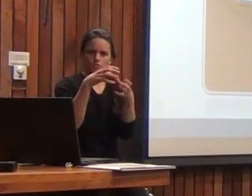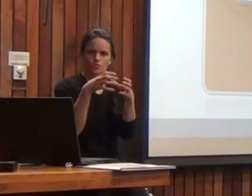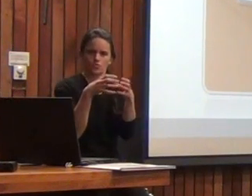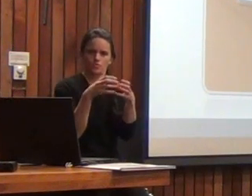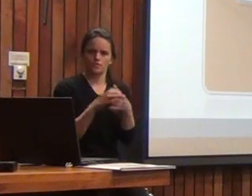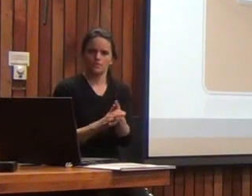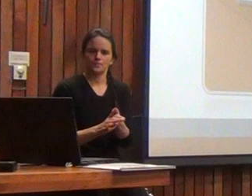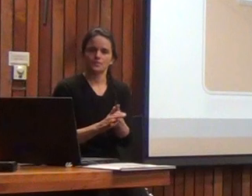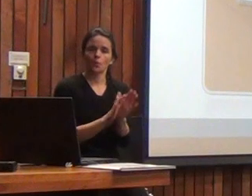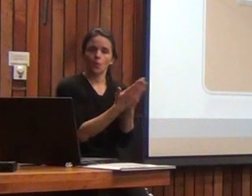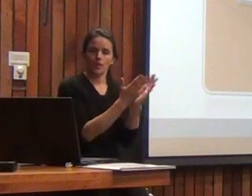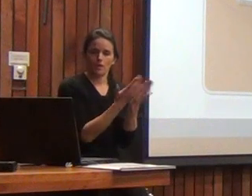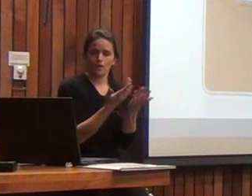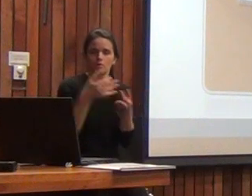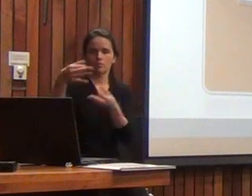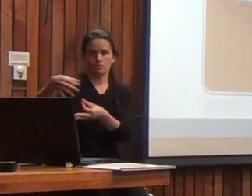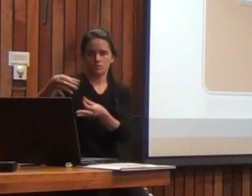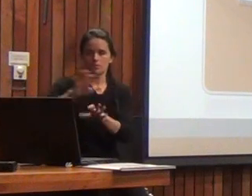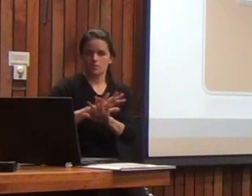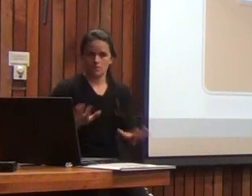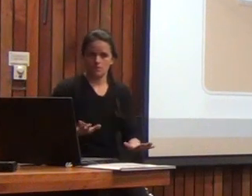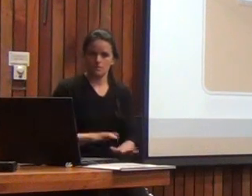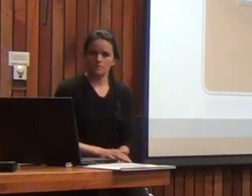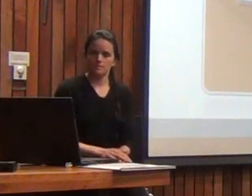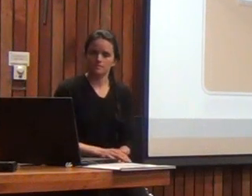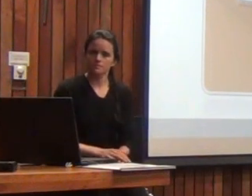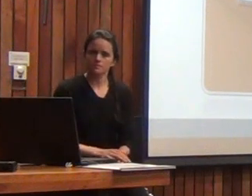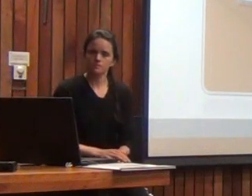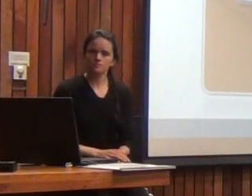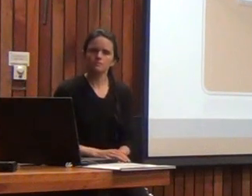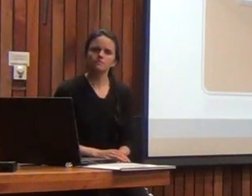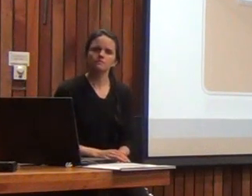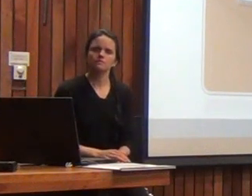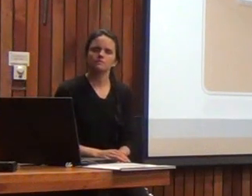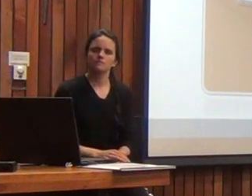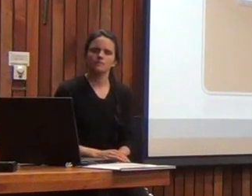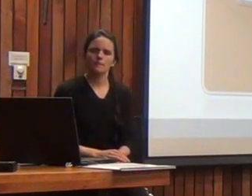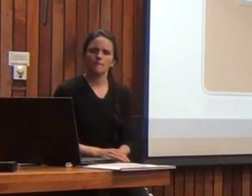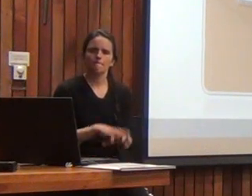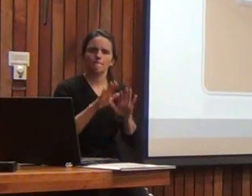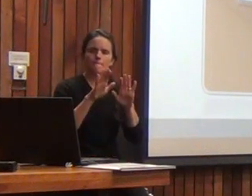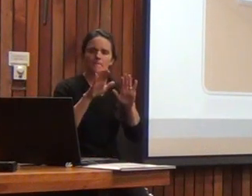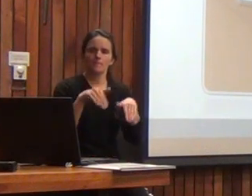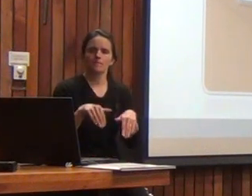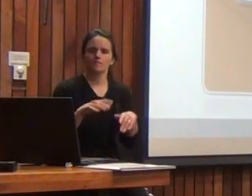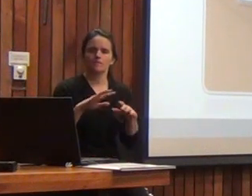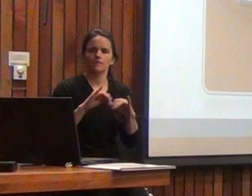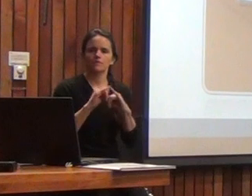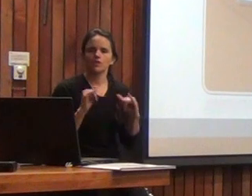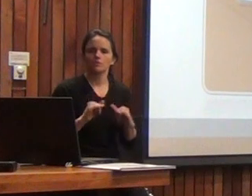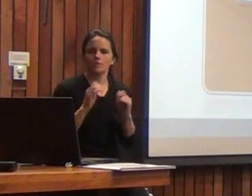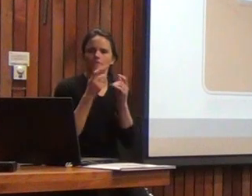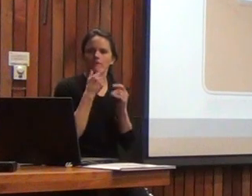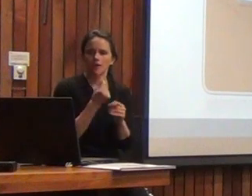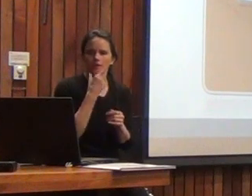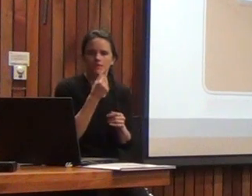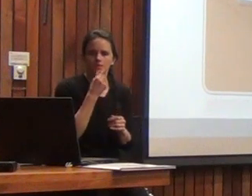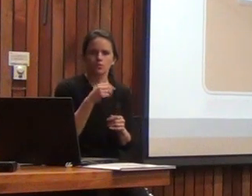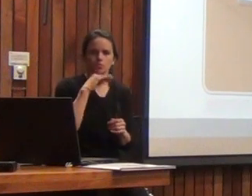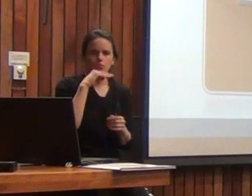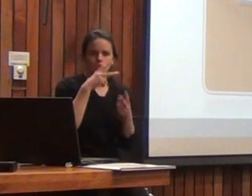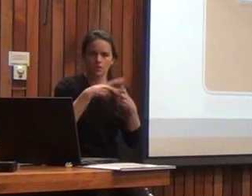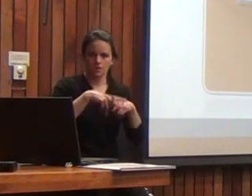están después los estímulos y los protocolos esto quiere decir como en la misma línea de facilitar la aplicación del